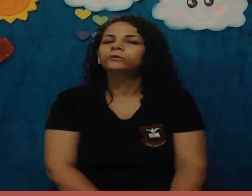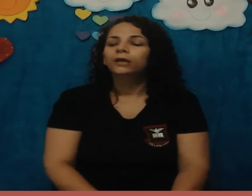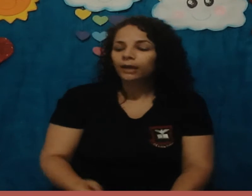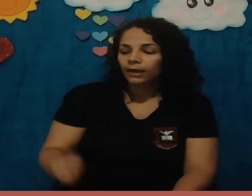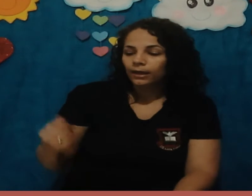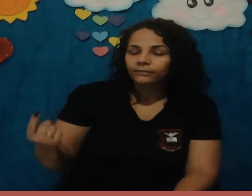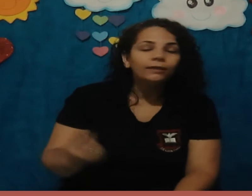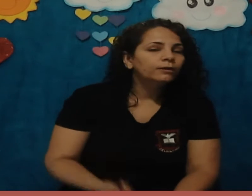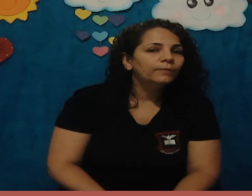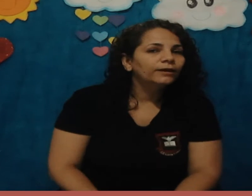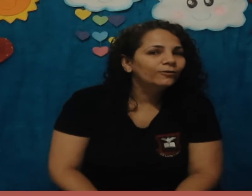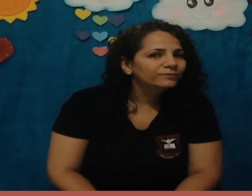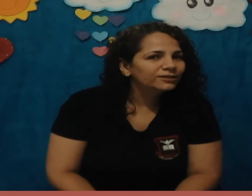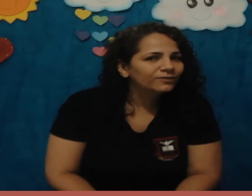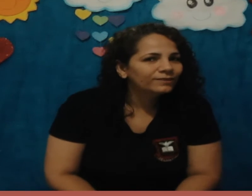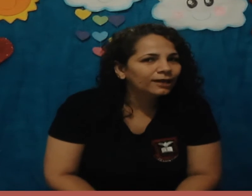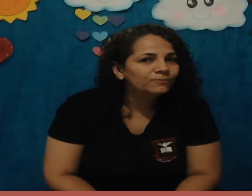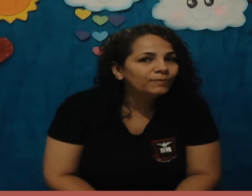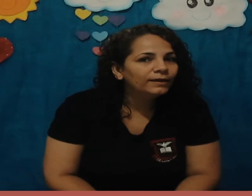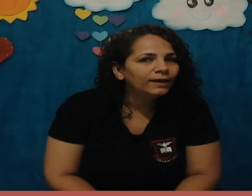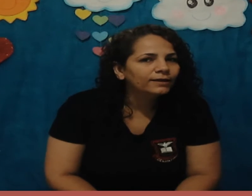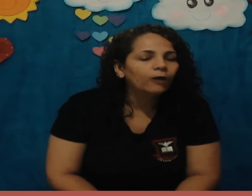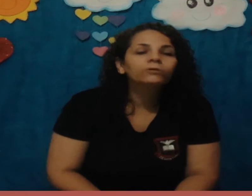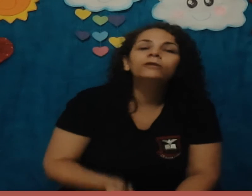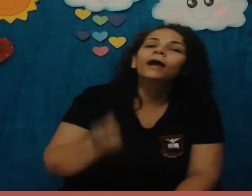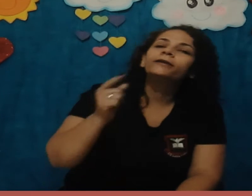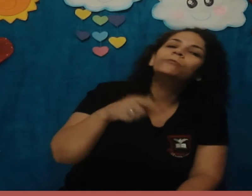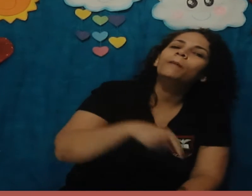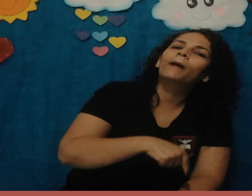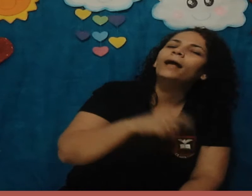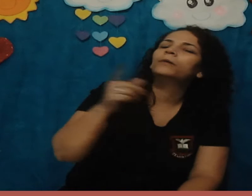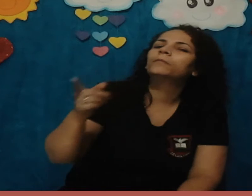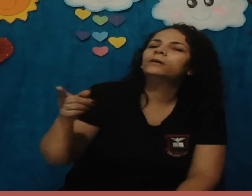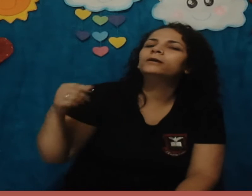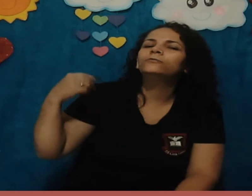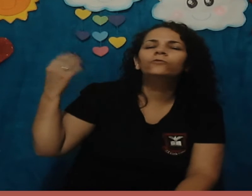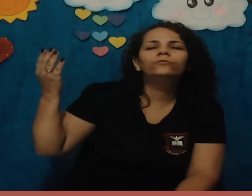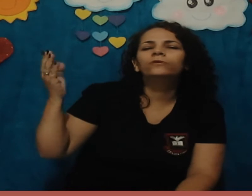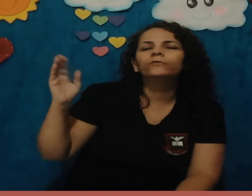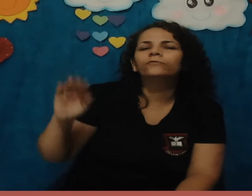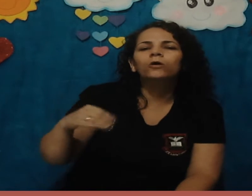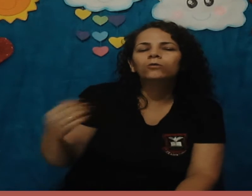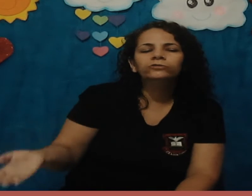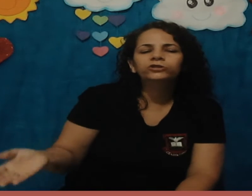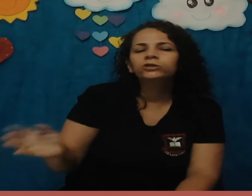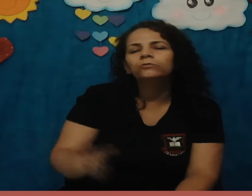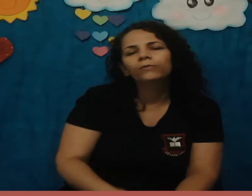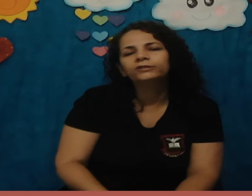Tem também outra atividade bem legal, que aí o papai, mamãe, vovô, a vovó, o titinho ou a